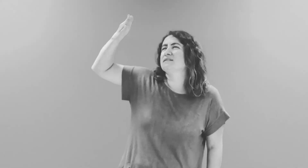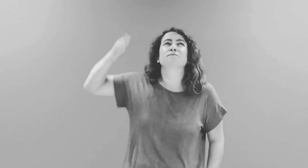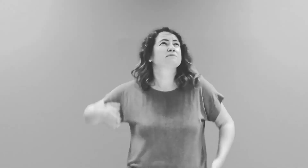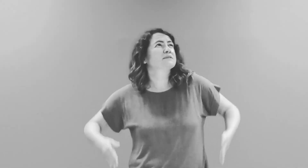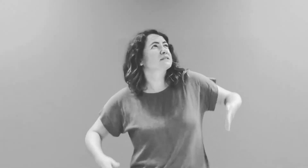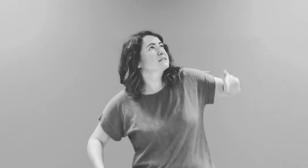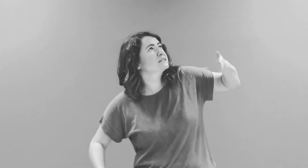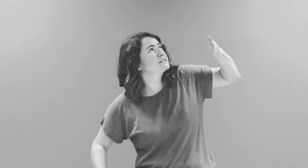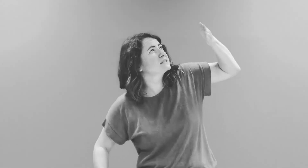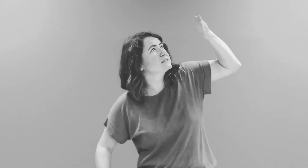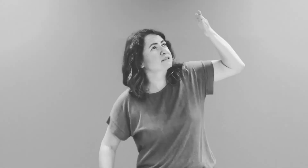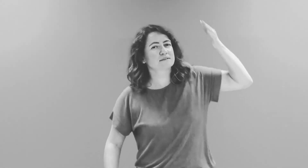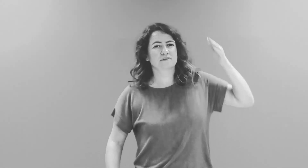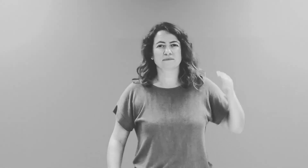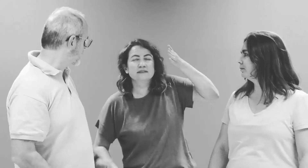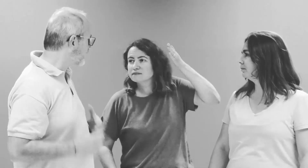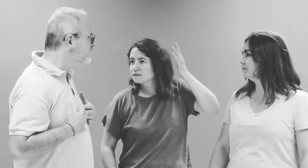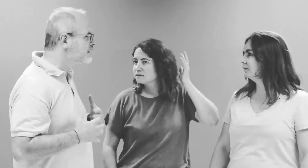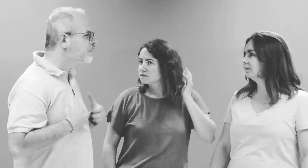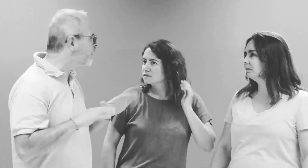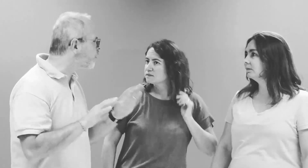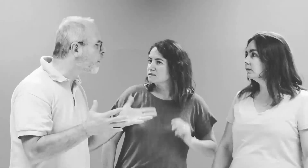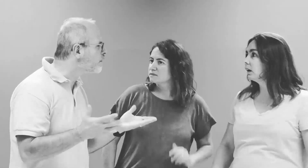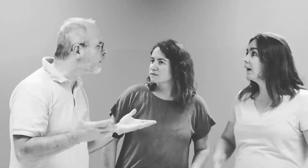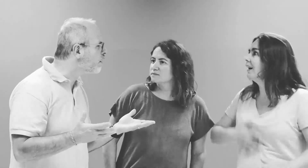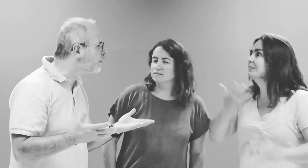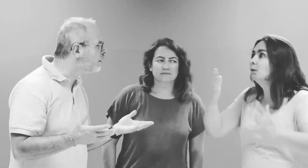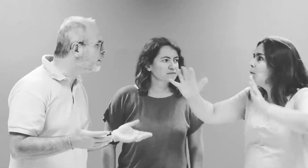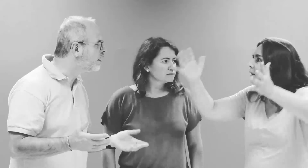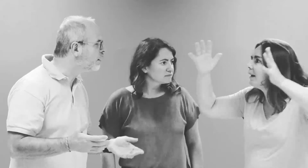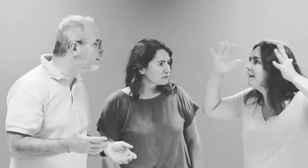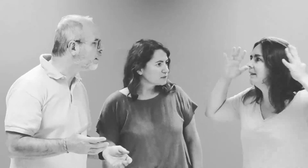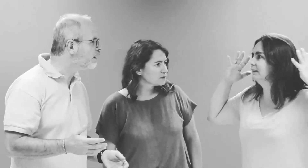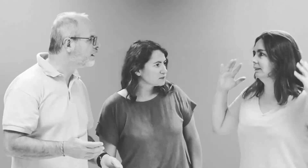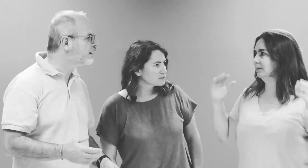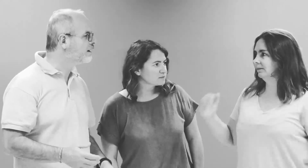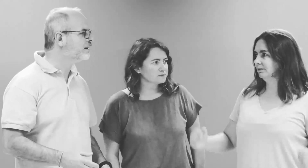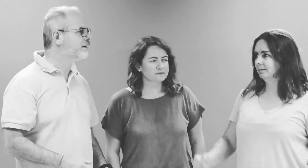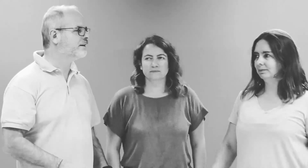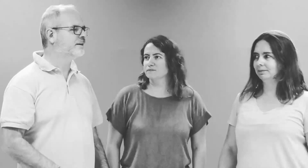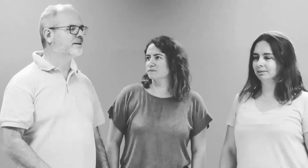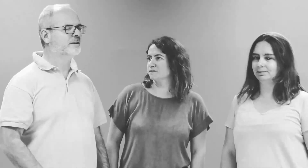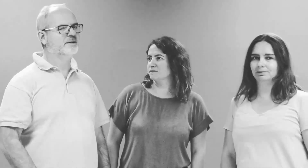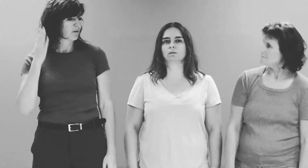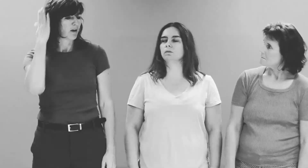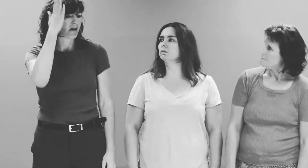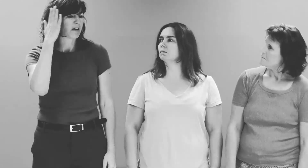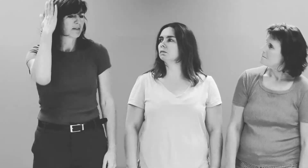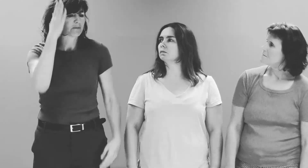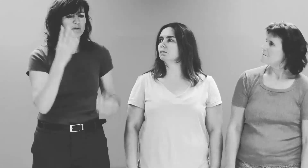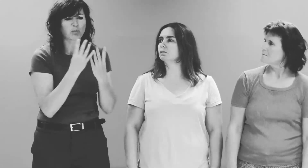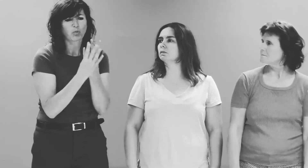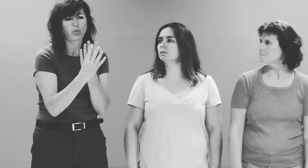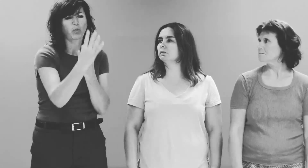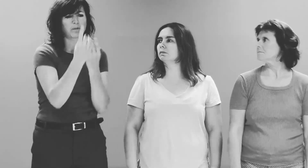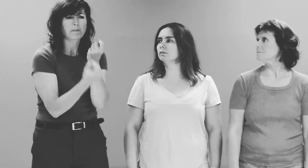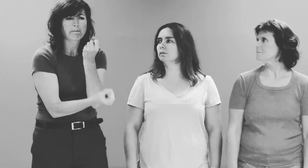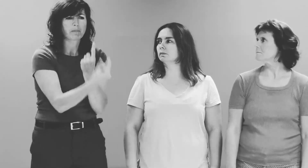ton avenir Dis-toi que c'est la forêt qui fait que tu respires J'aimerais pour tous les animaux, que tu captes le